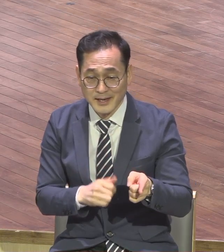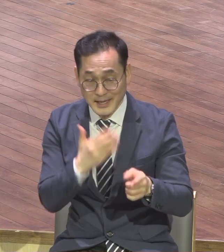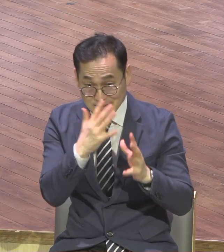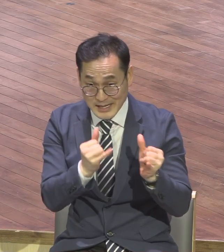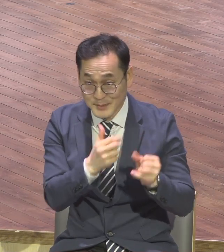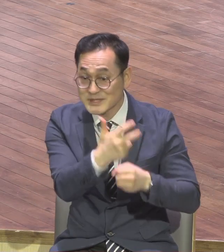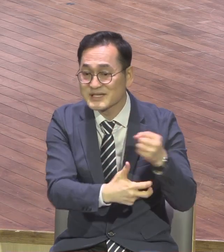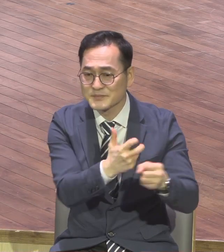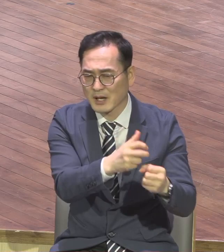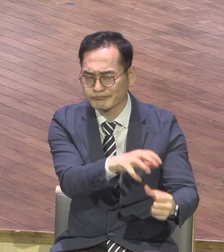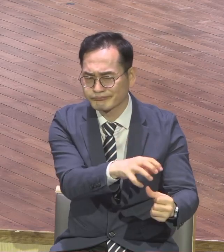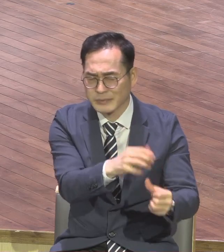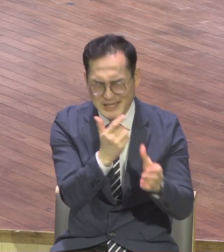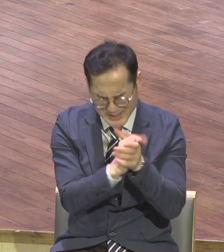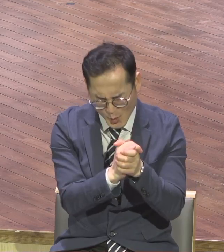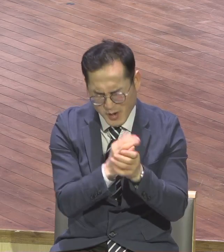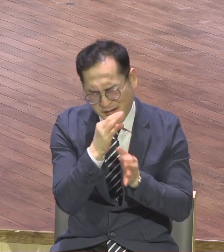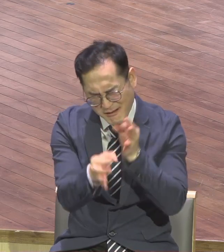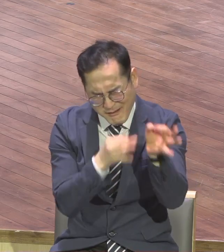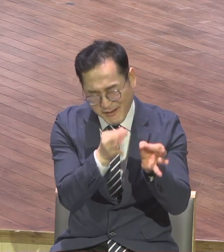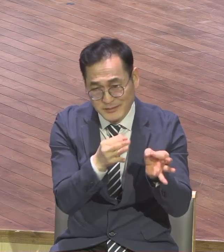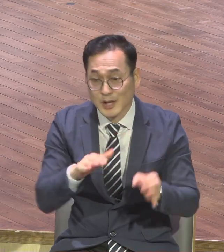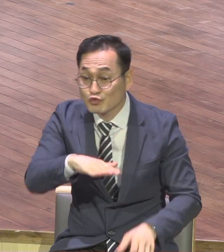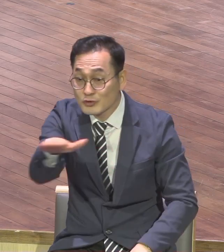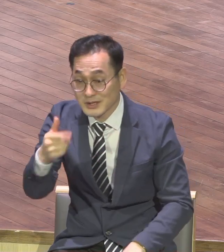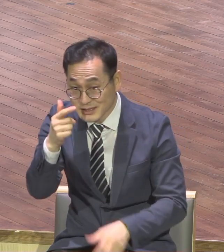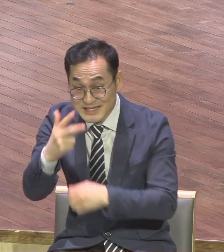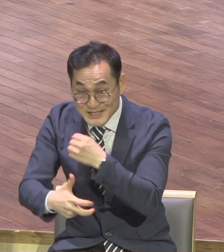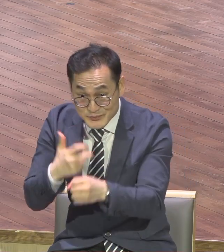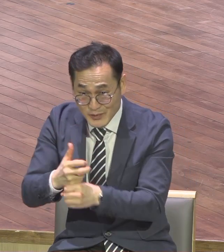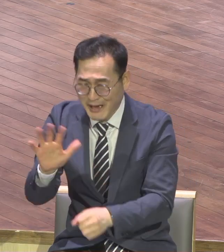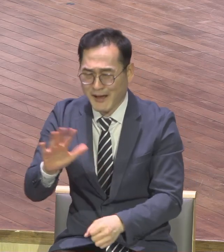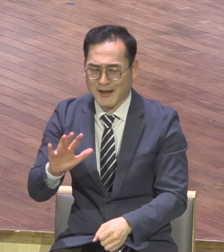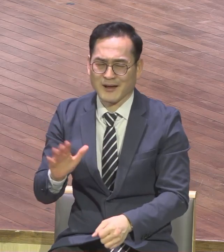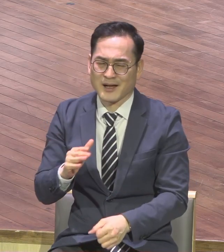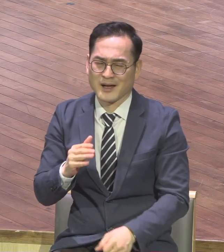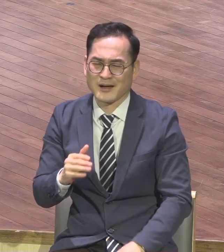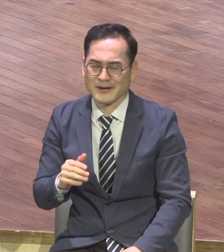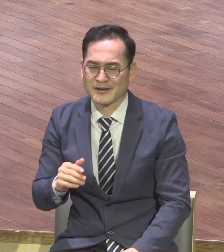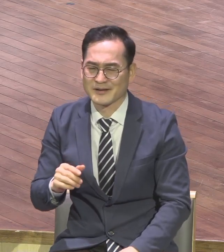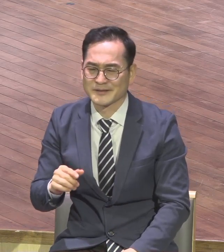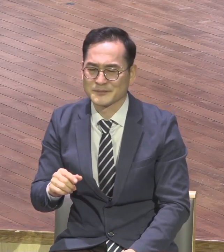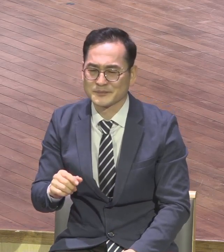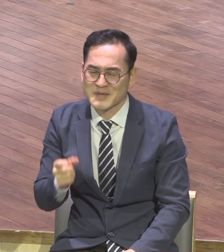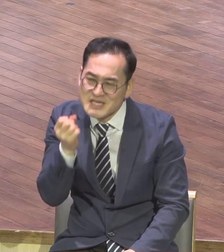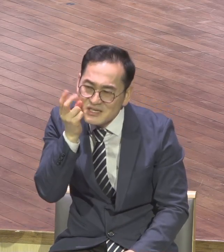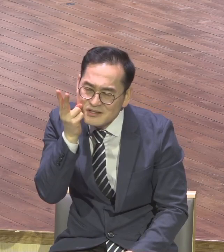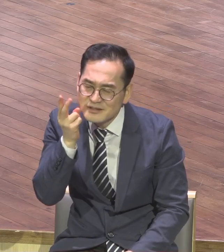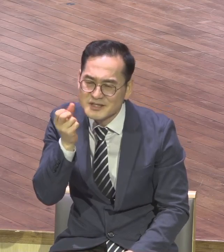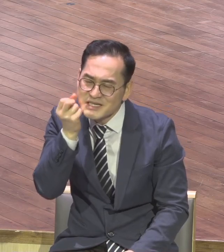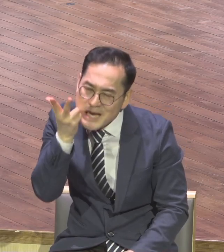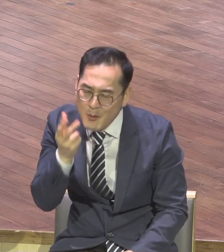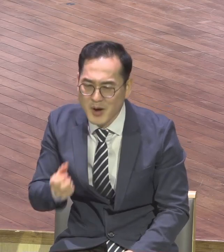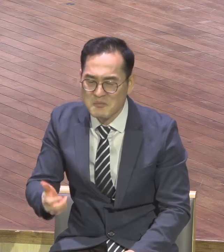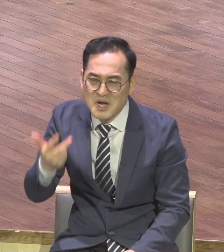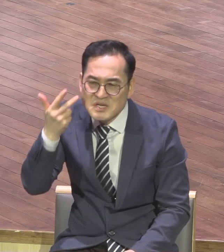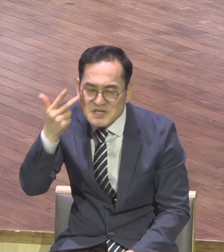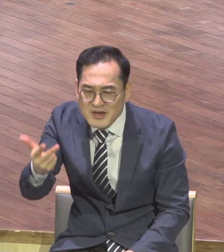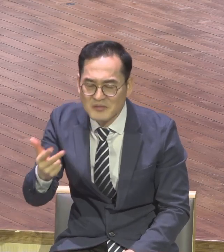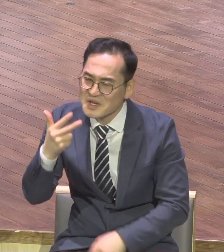안 간다니까 걱정하지 마시라고요 7년이 될지 7달이 될지 7일이 될지 7살이 될지 우리 알 수 없는 거예요